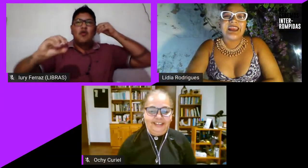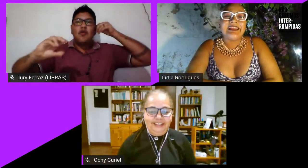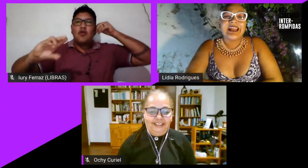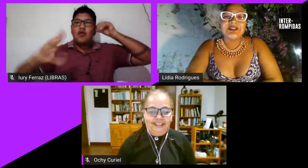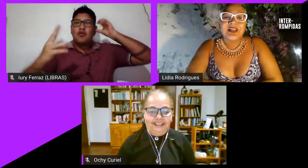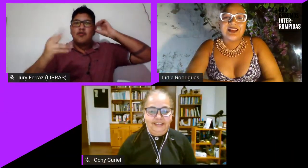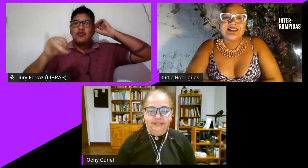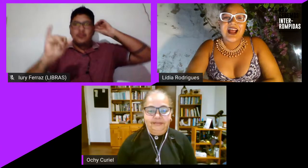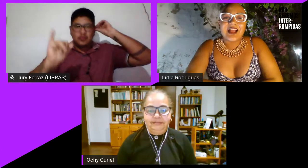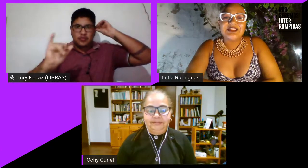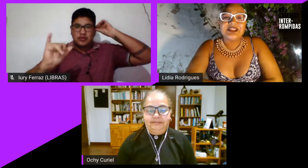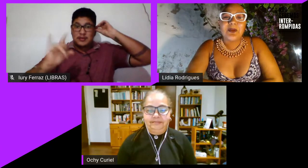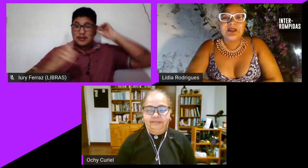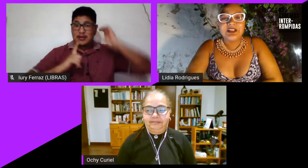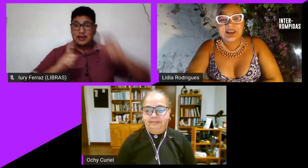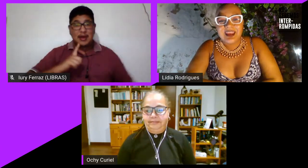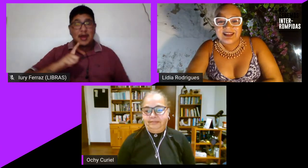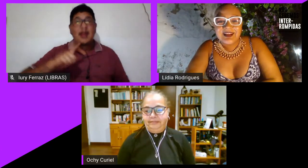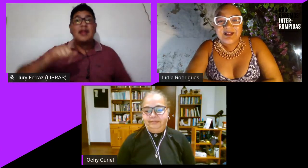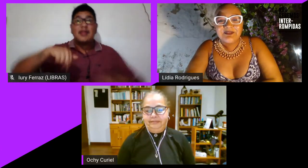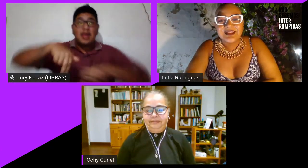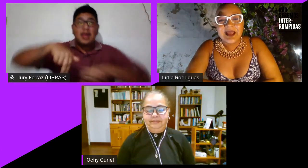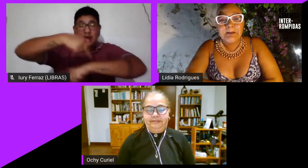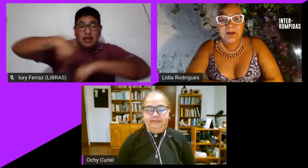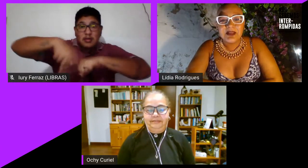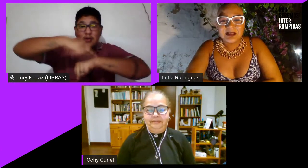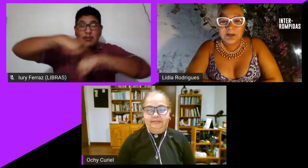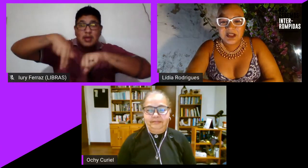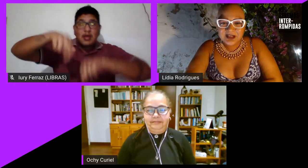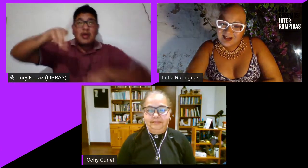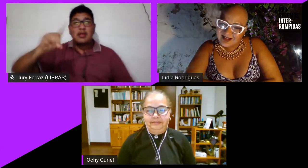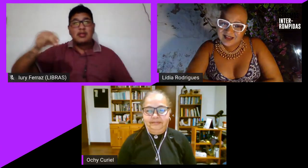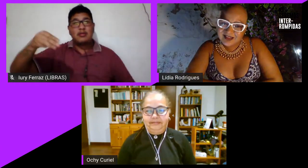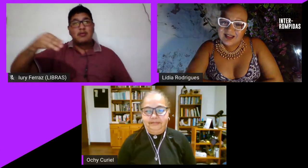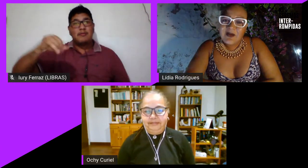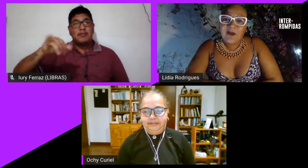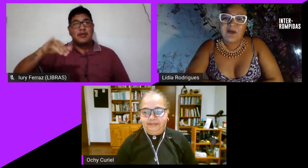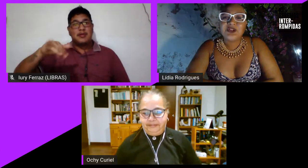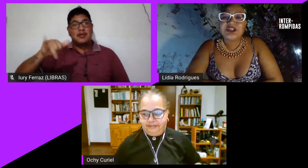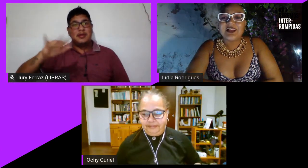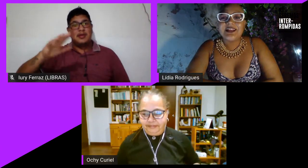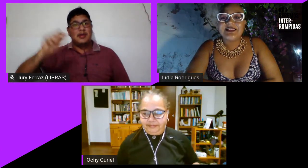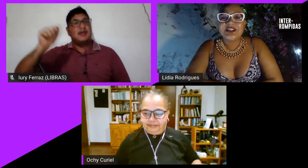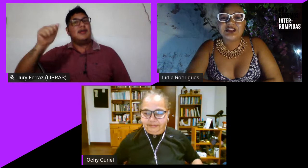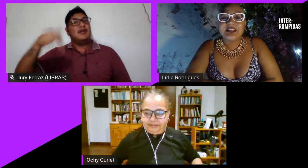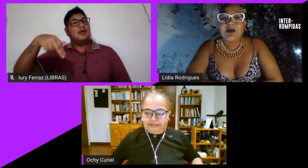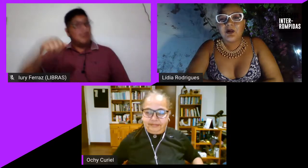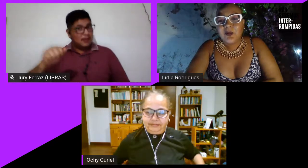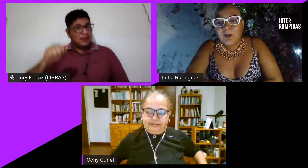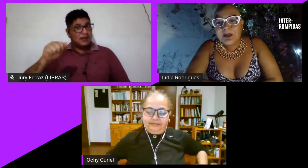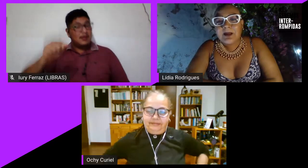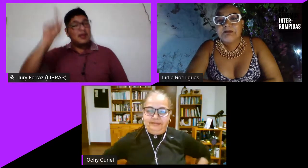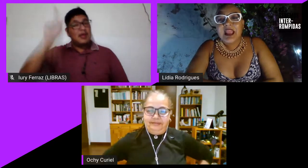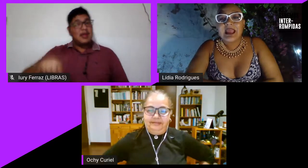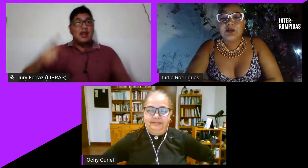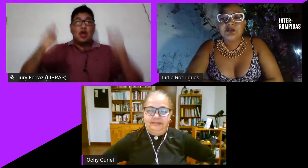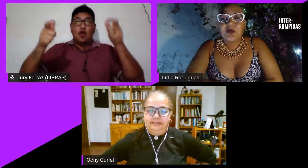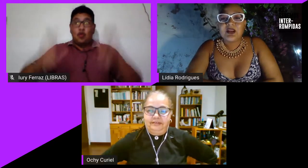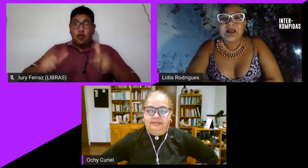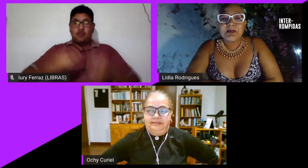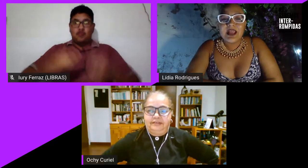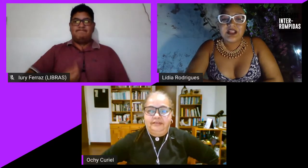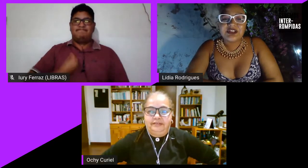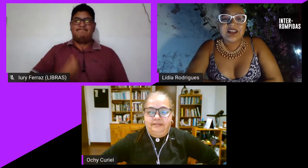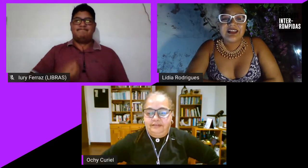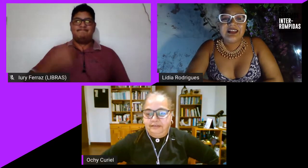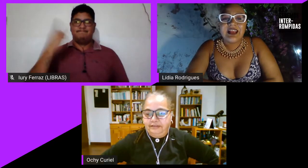Curiel tem nacionalidade dominiquenia vem da república dominicana hoje ela reside na Colômbia é